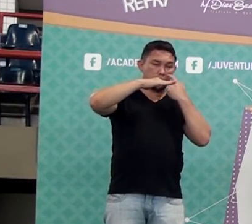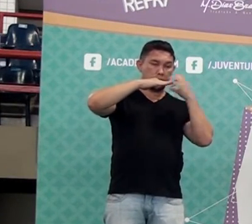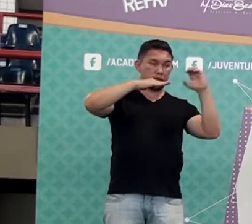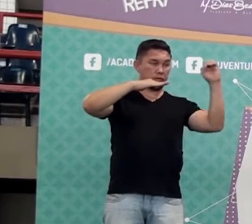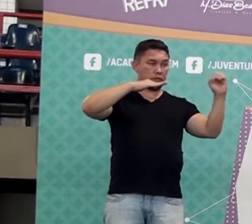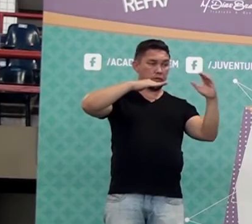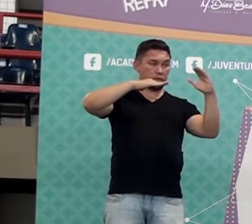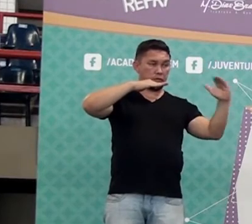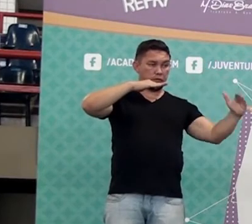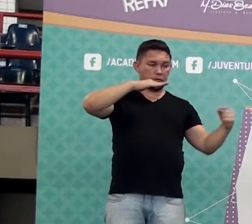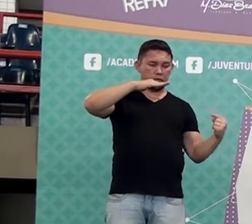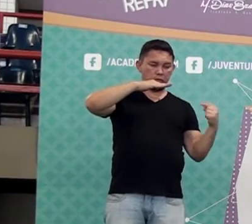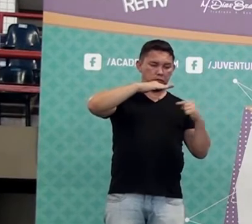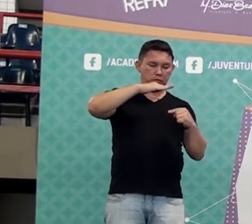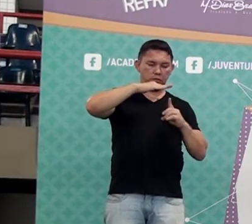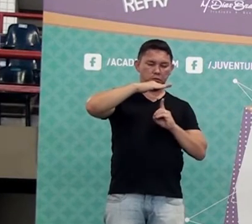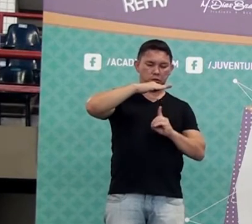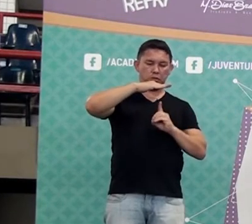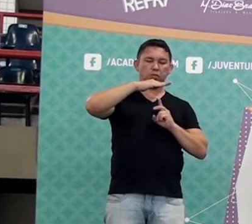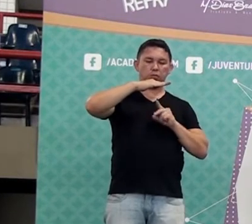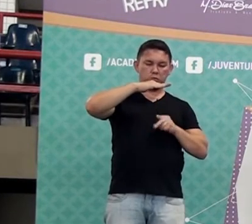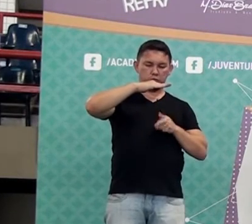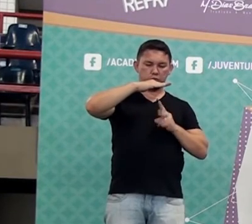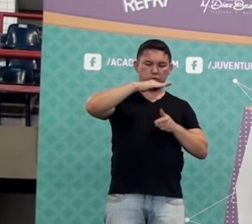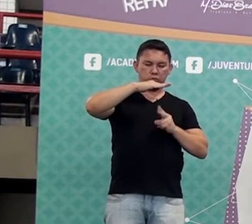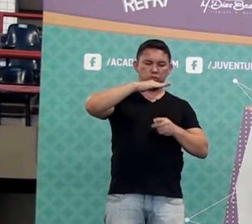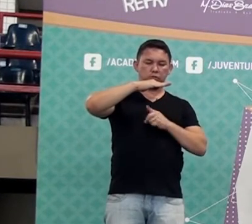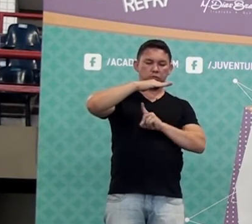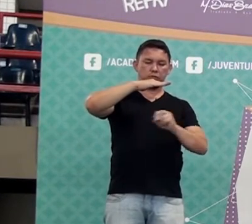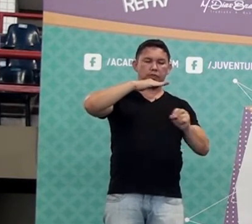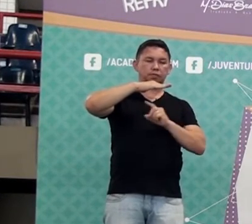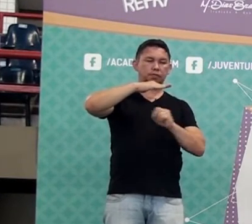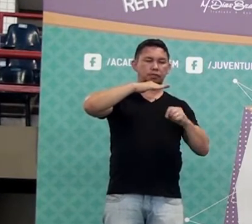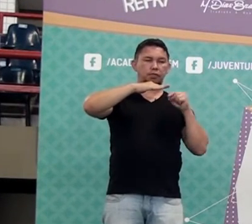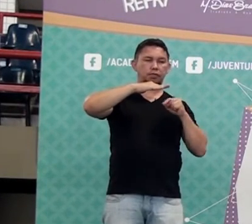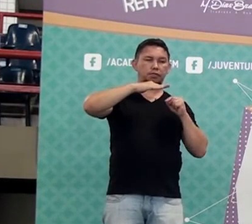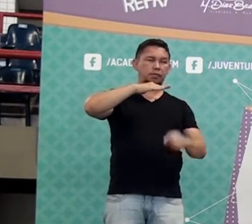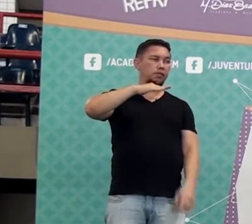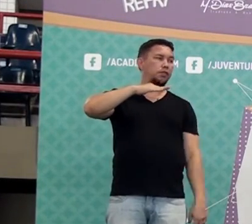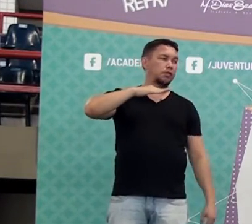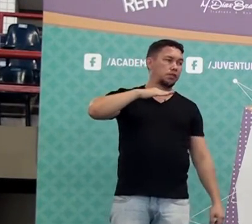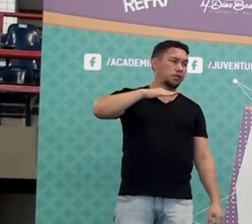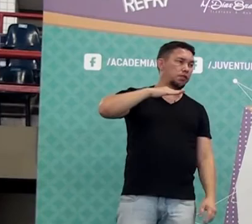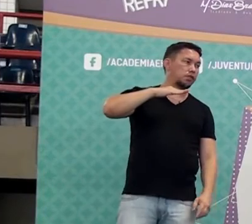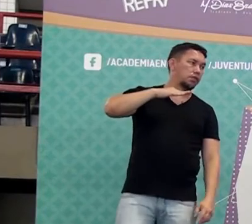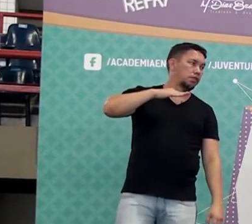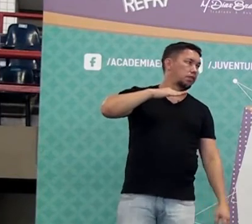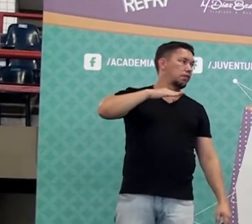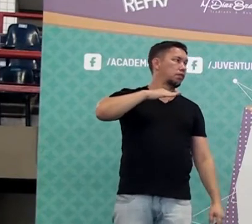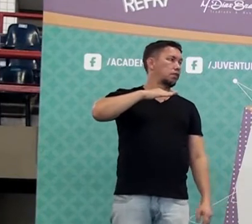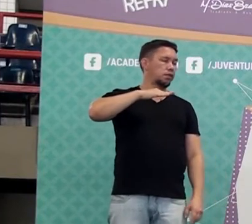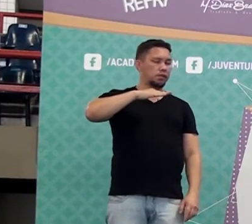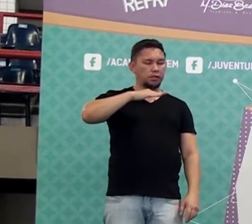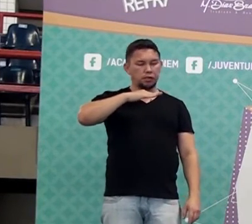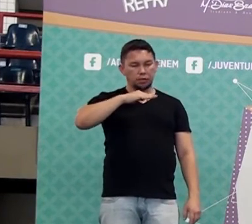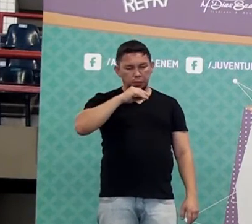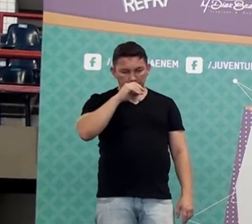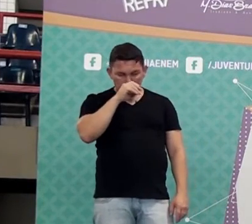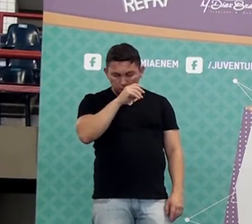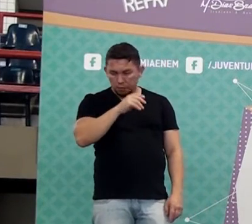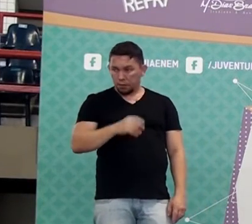porcentagem é uma fração como outra qualquer, mas com uma particularidade. O denominador tem que ser sempre 100.